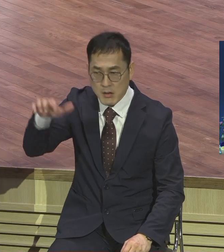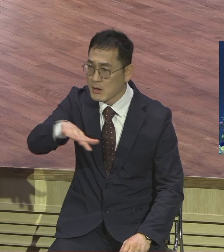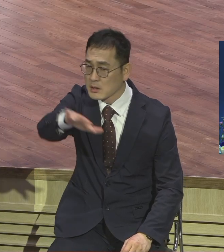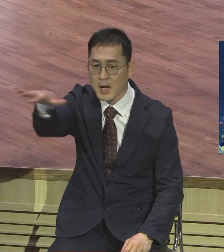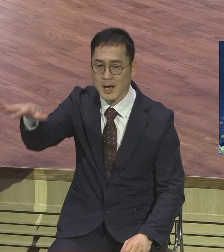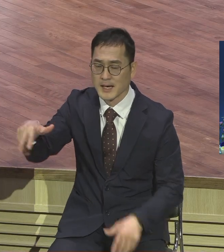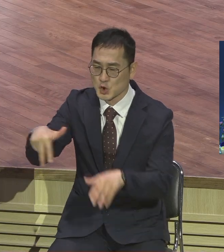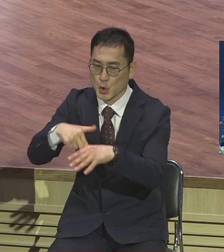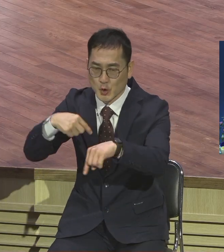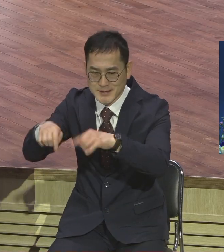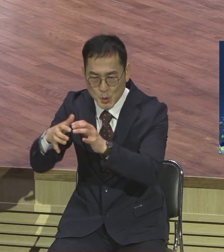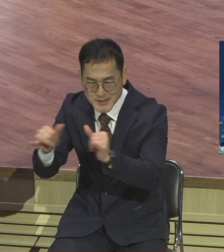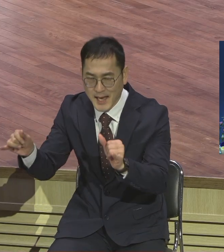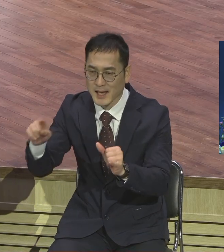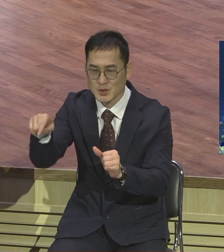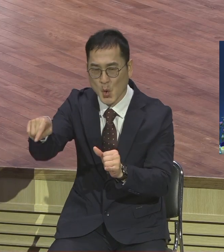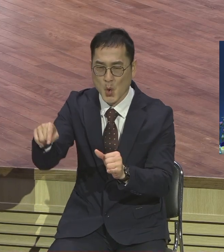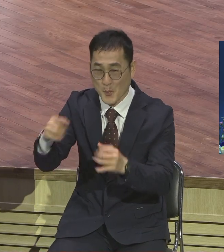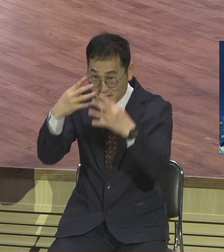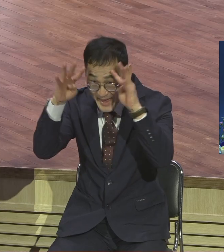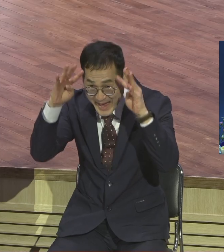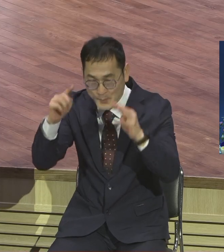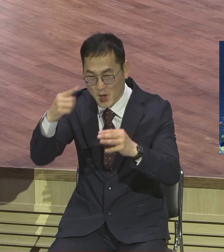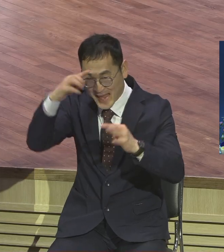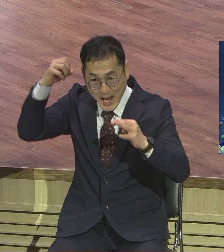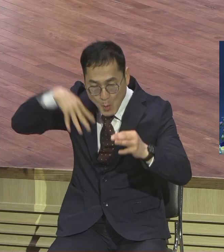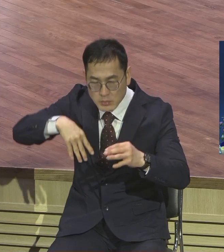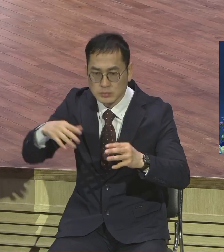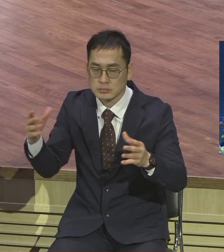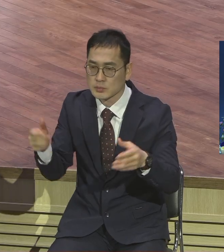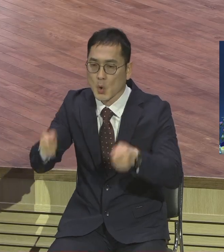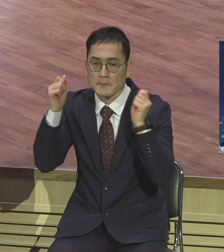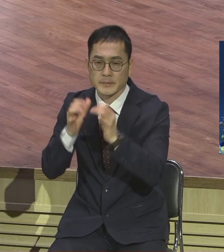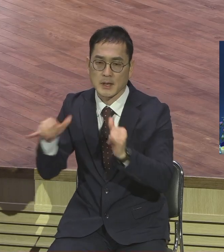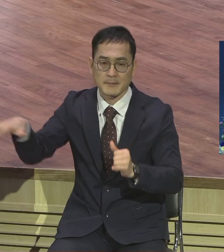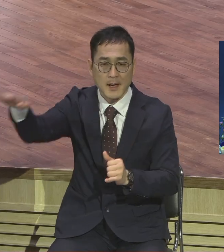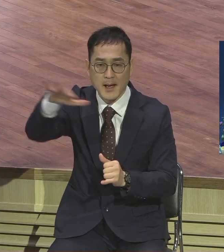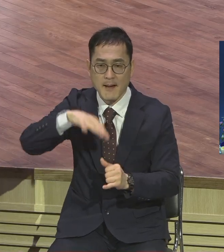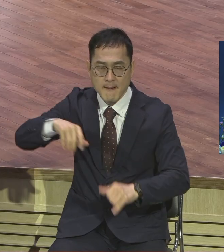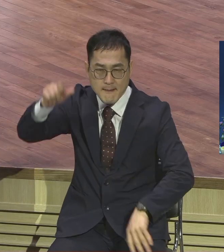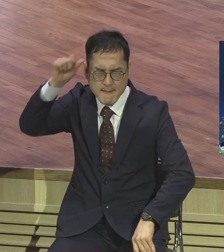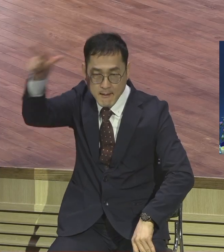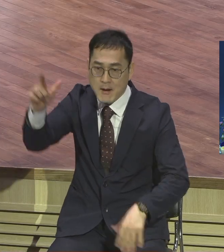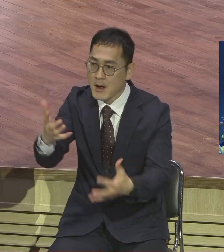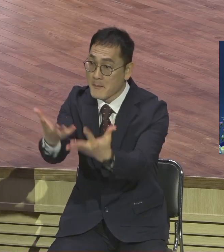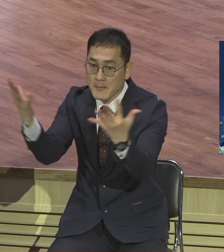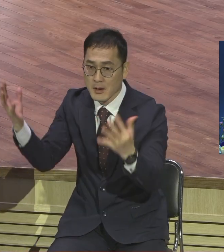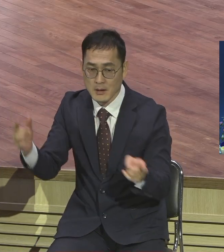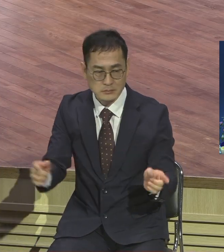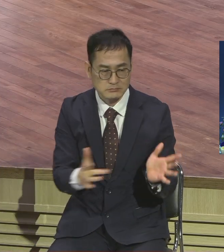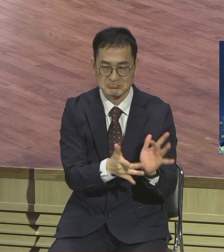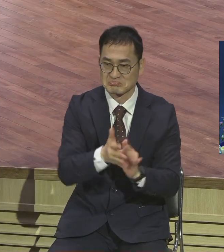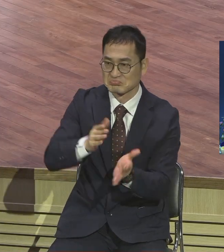한마디도 베드로와 요한의 말에 반박을 그렇게 하지를 못했습니다